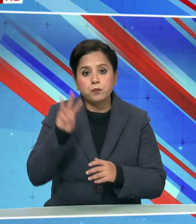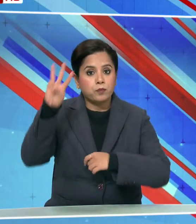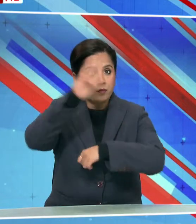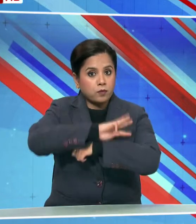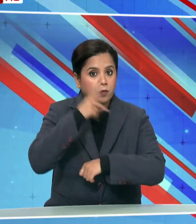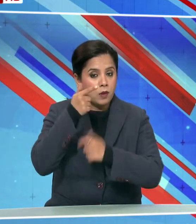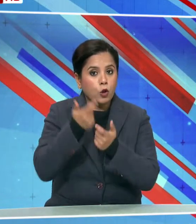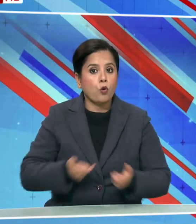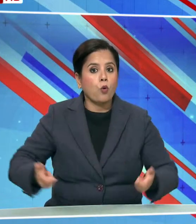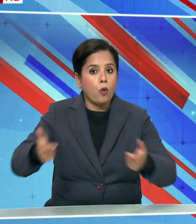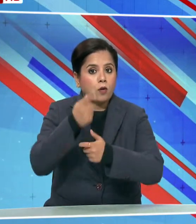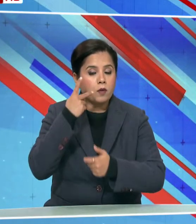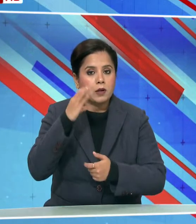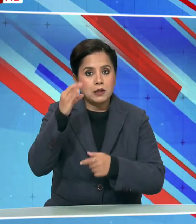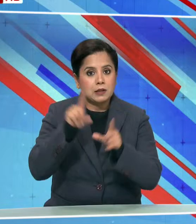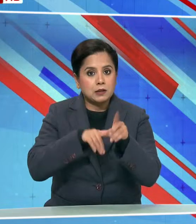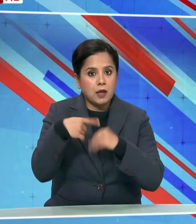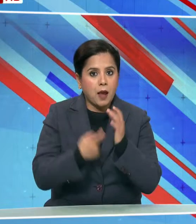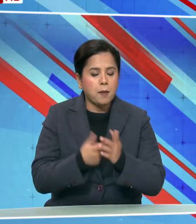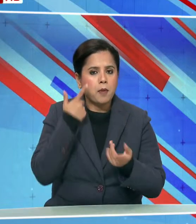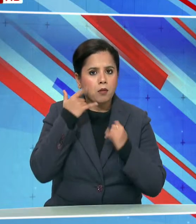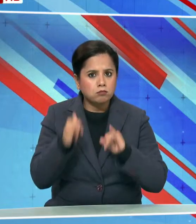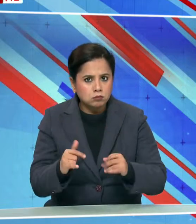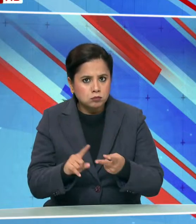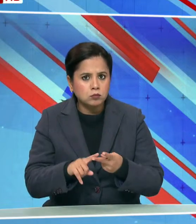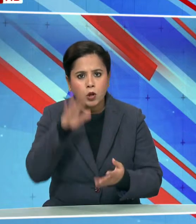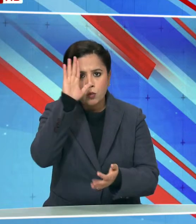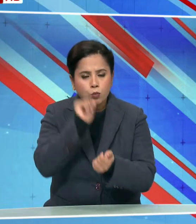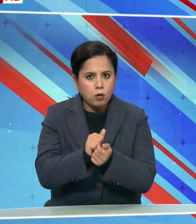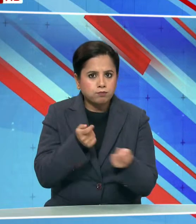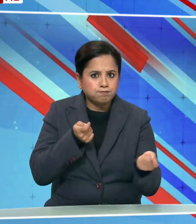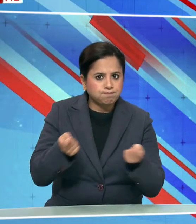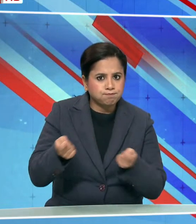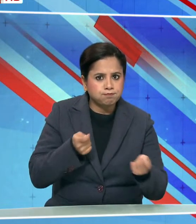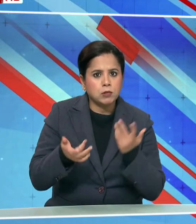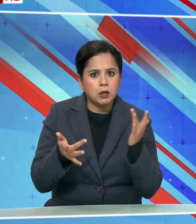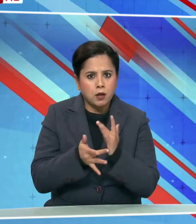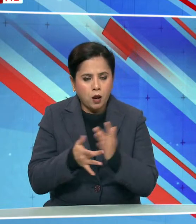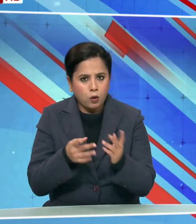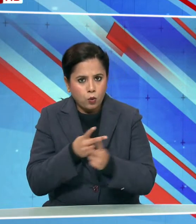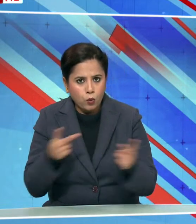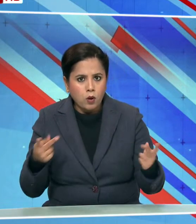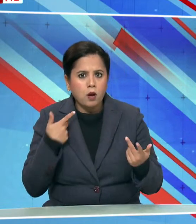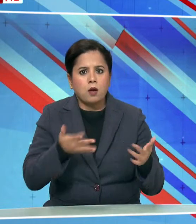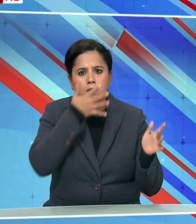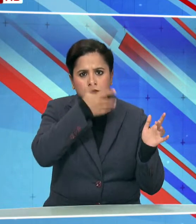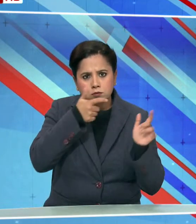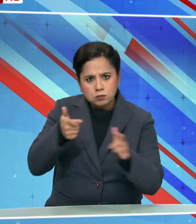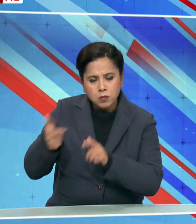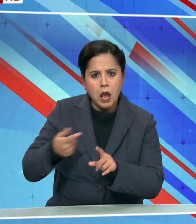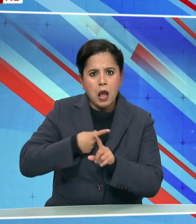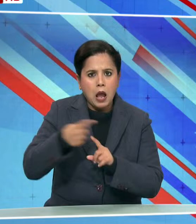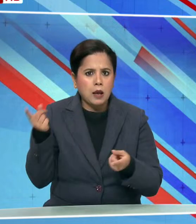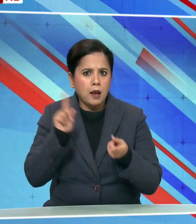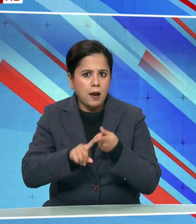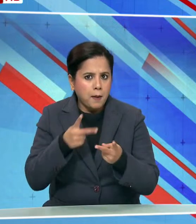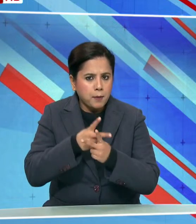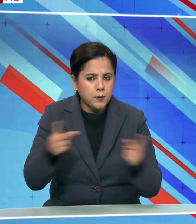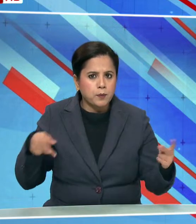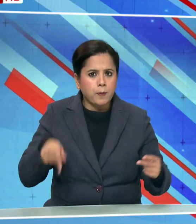डिविसिय सम्मेलन में साइबर अपराद पुलिस व्यवस्था में प्रद्योगी की आतंकवाद विरोधी चुनोतियां